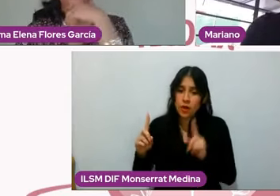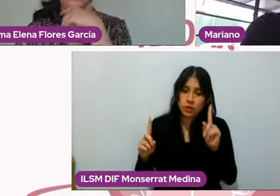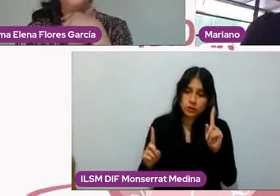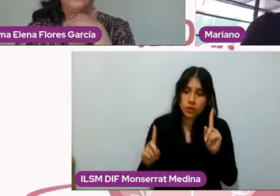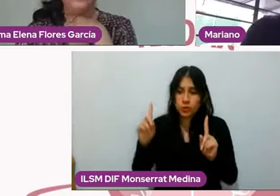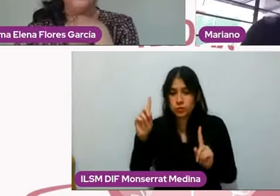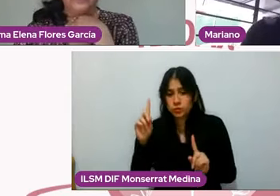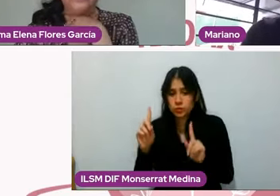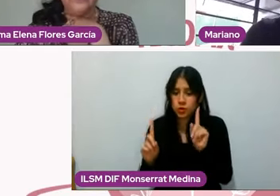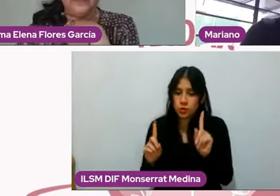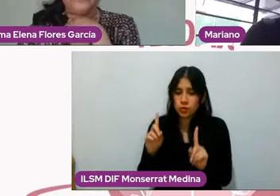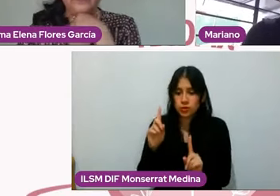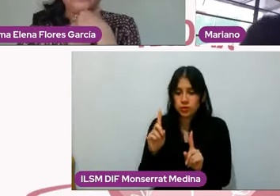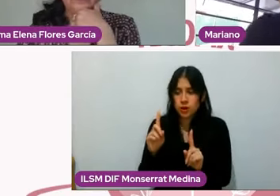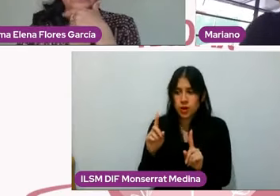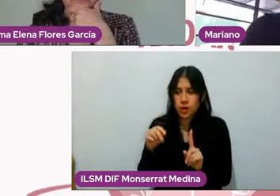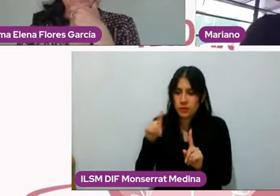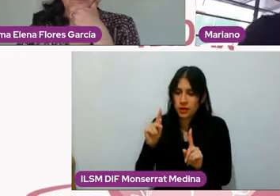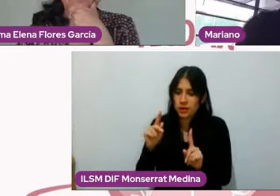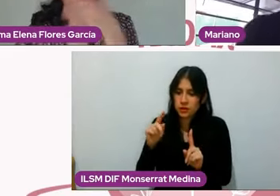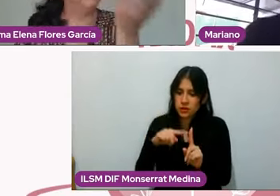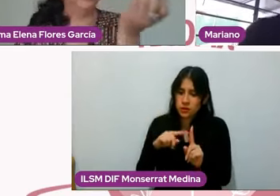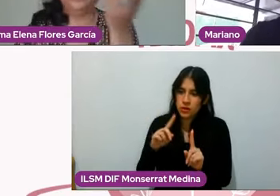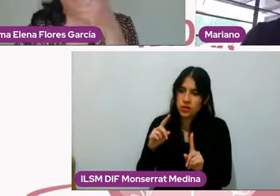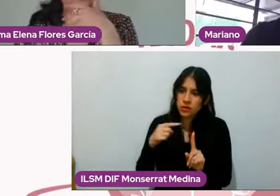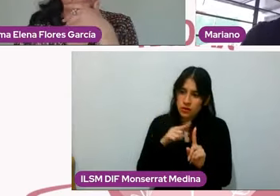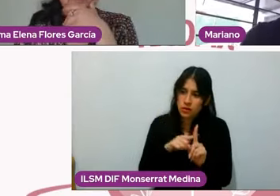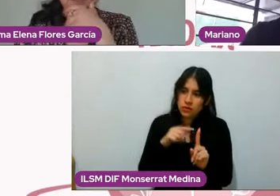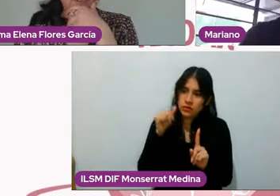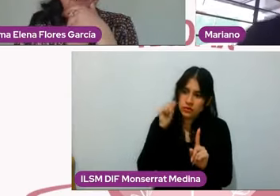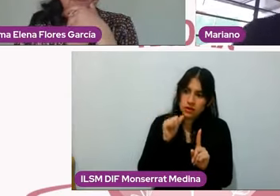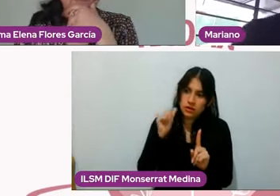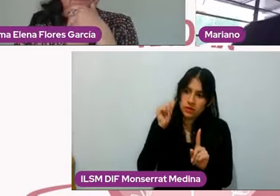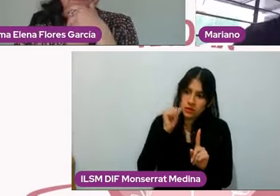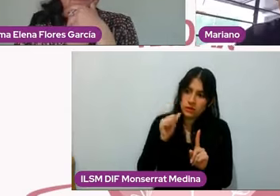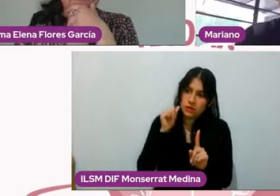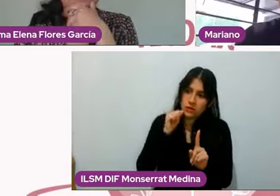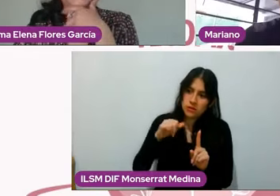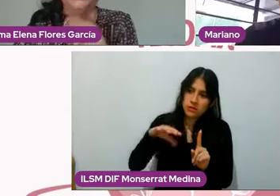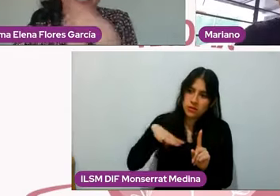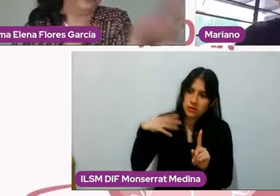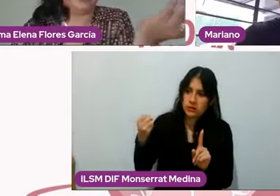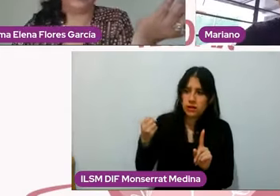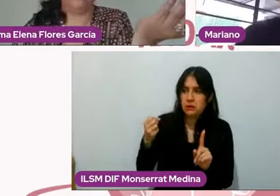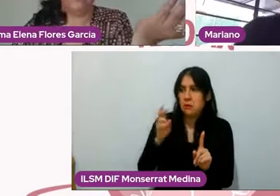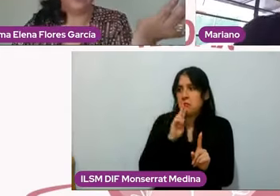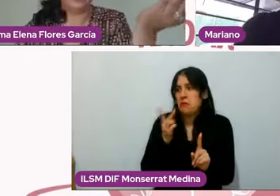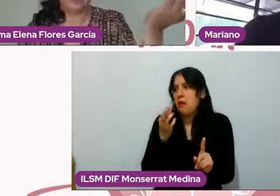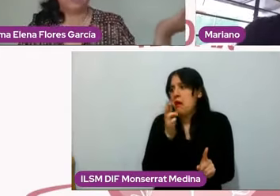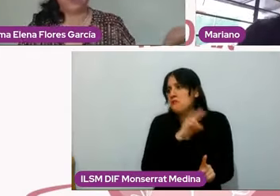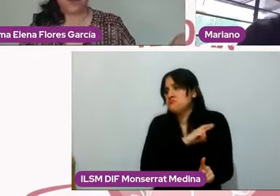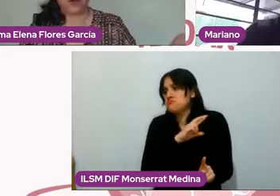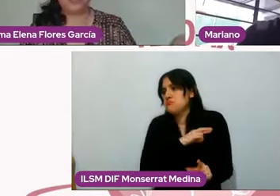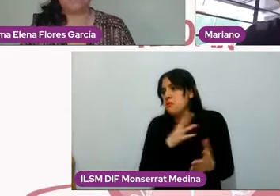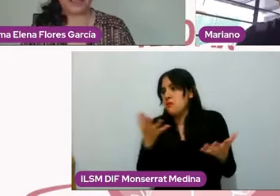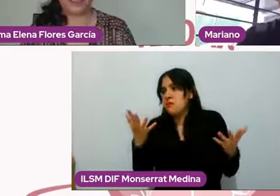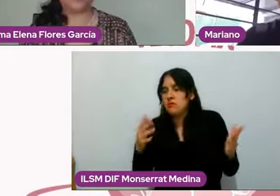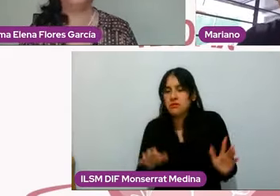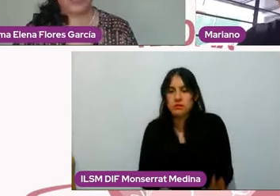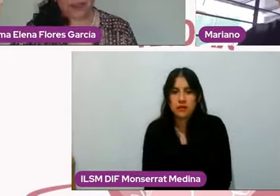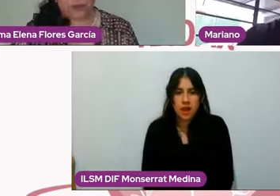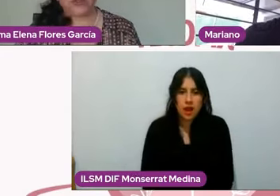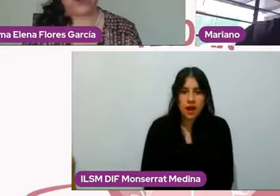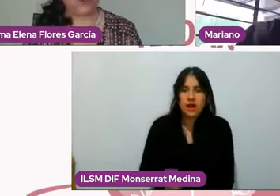no yo me siento novisto, si nomás lo hago yo, mejor soltero, mejor con mis